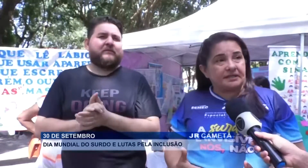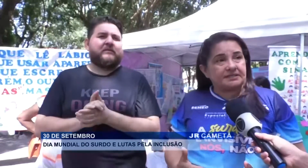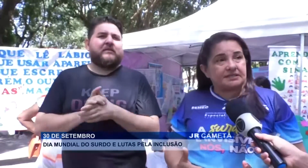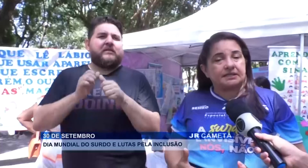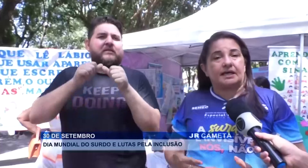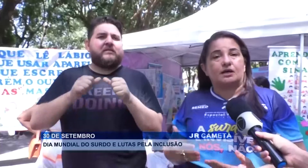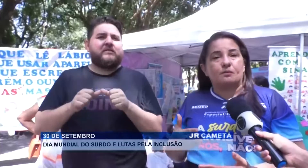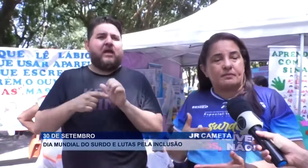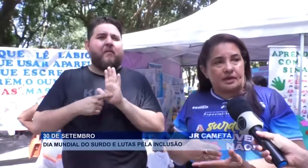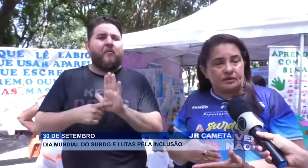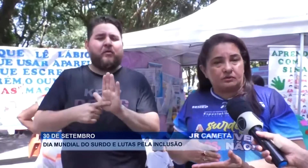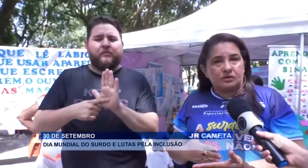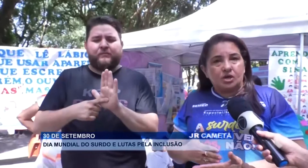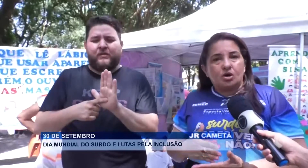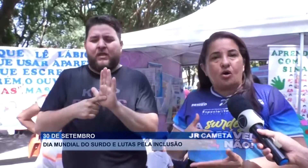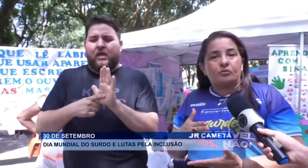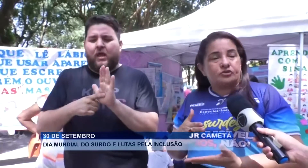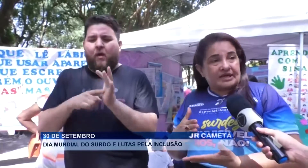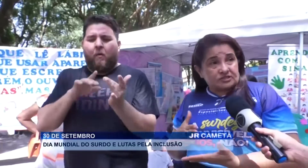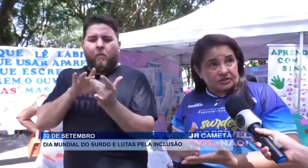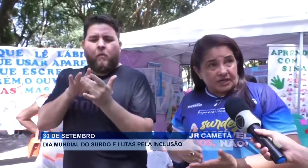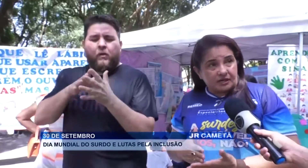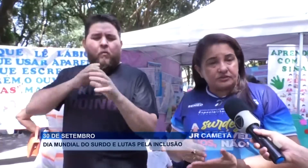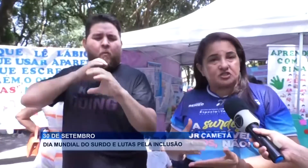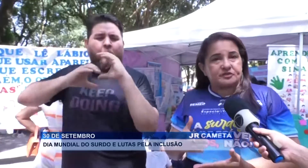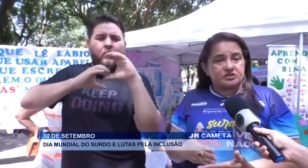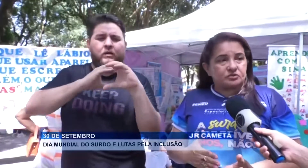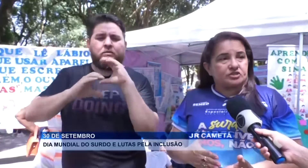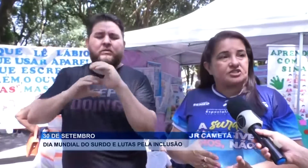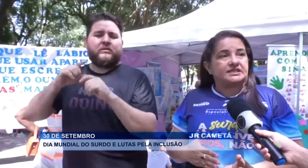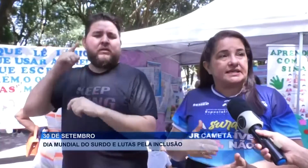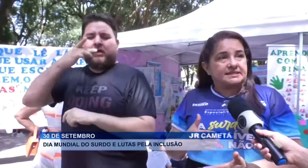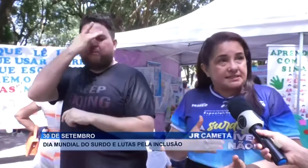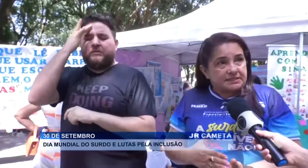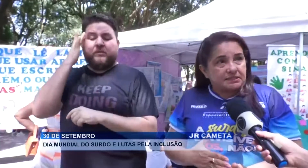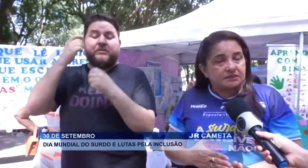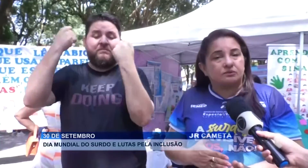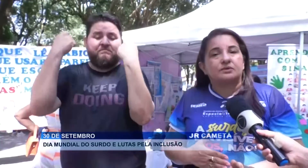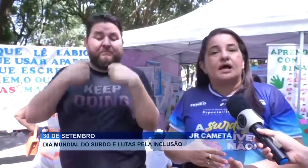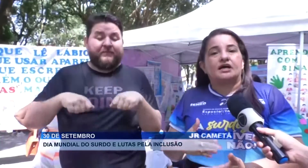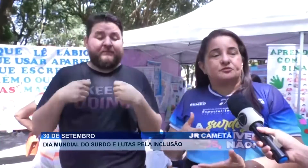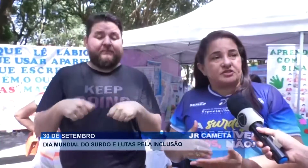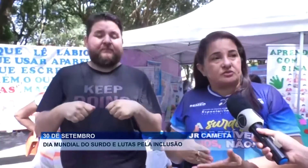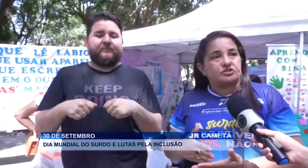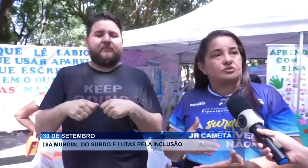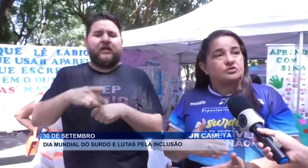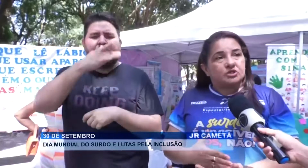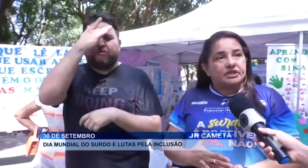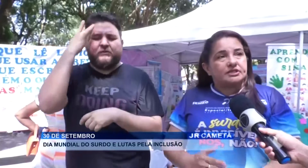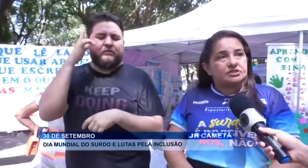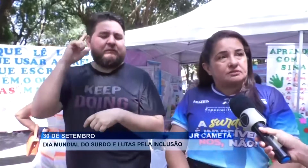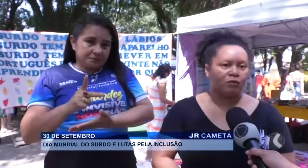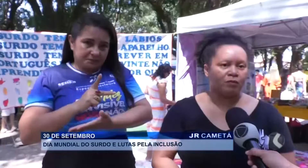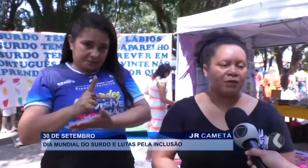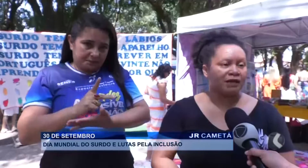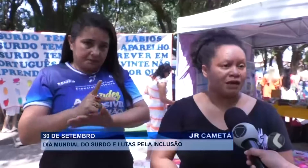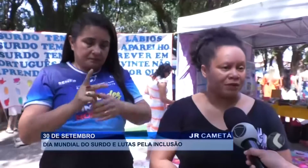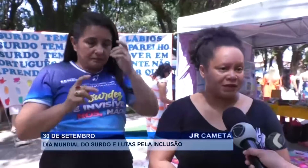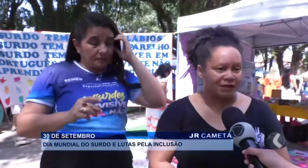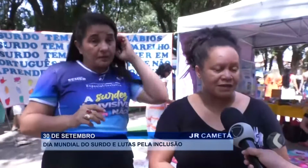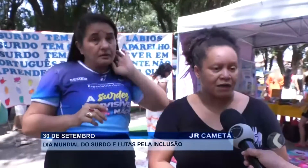vem estabelecer que ela é um meio comunicacional das pessoas que necessitam as pessoas com surdez.